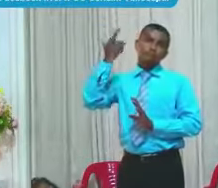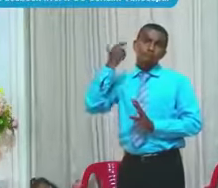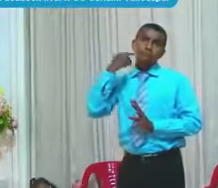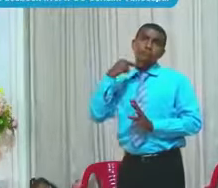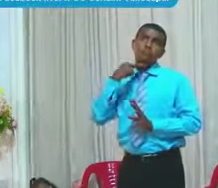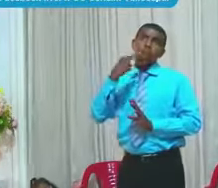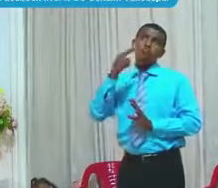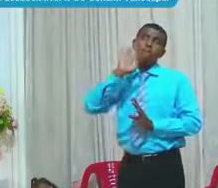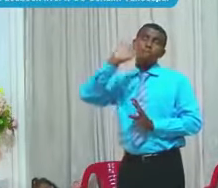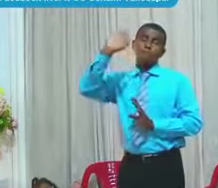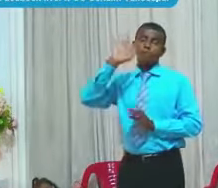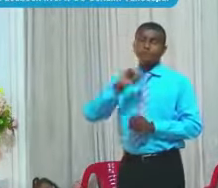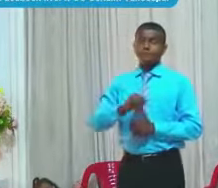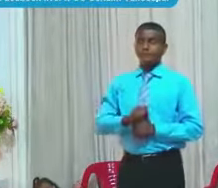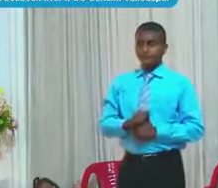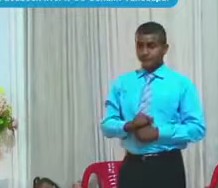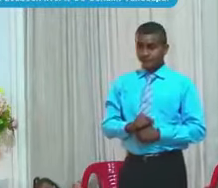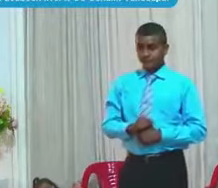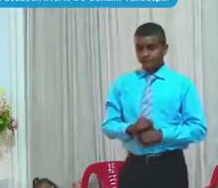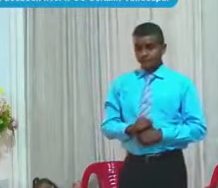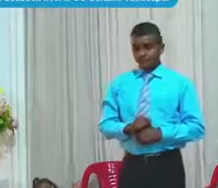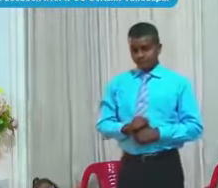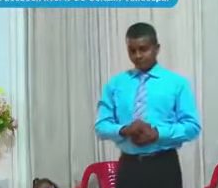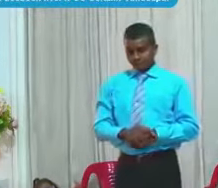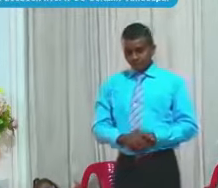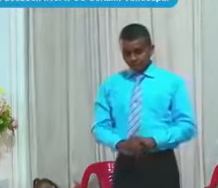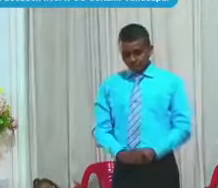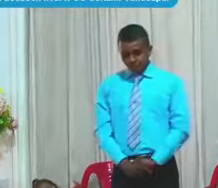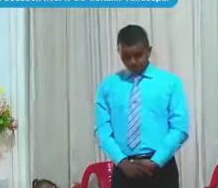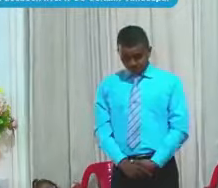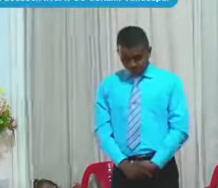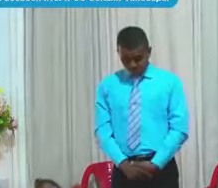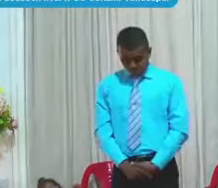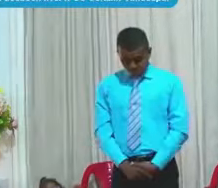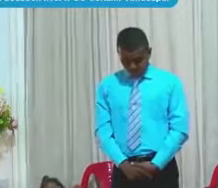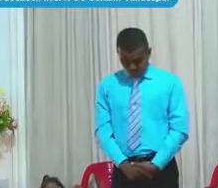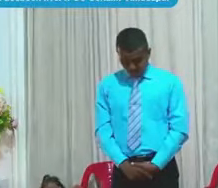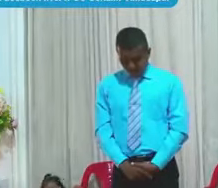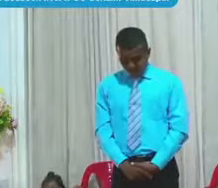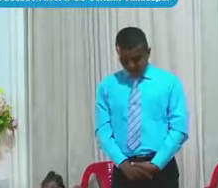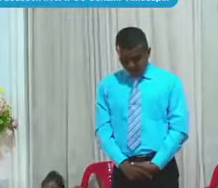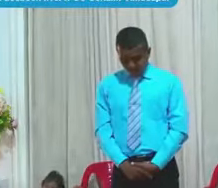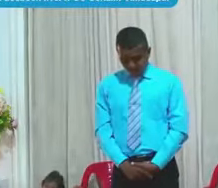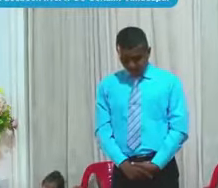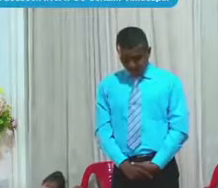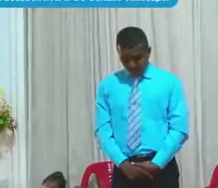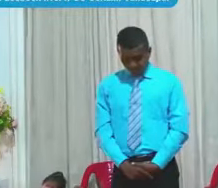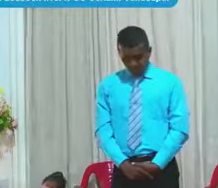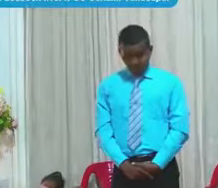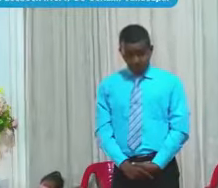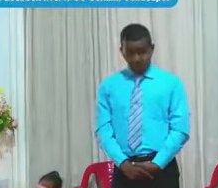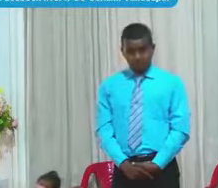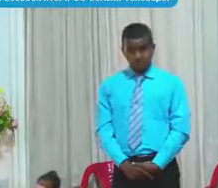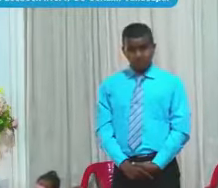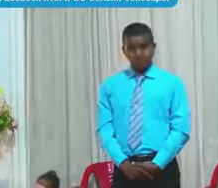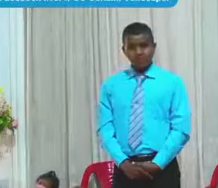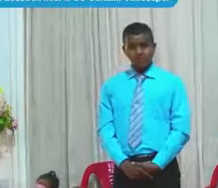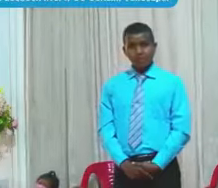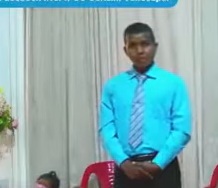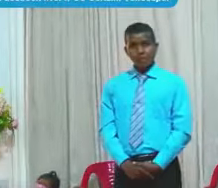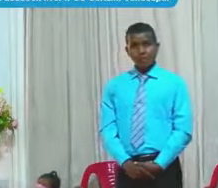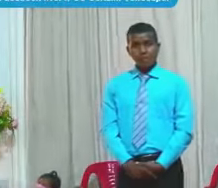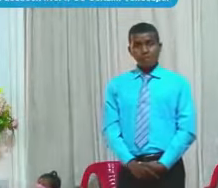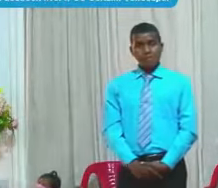Y aquí De algunas De las formas Dice que Cuando En sueños O en